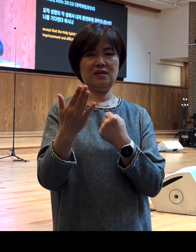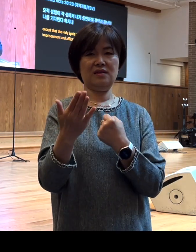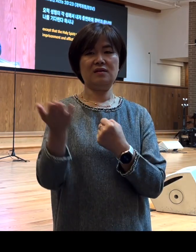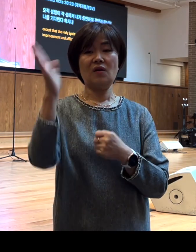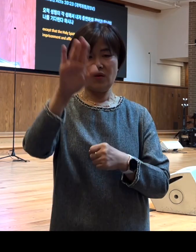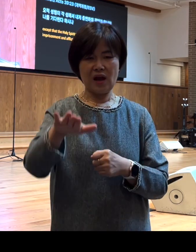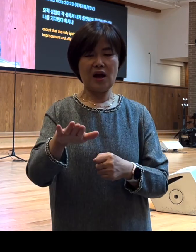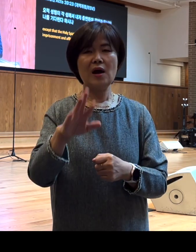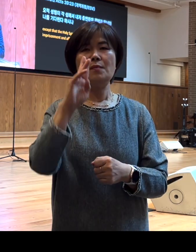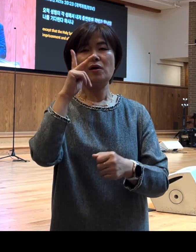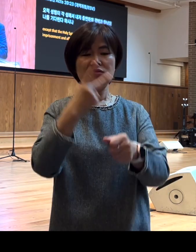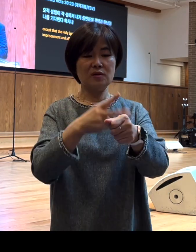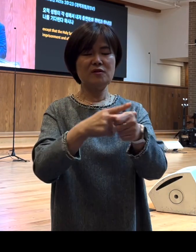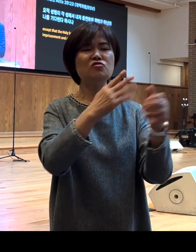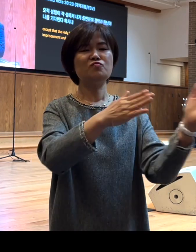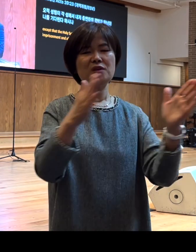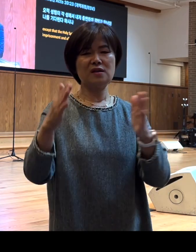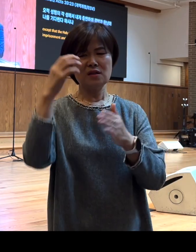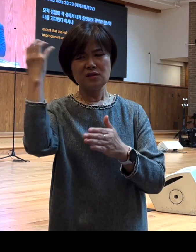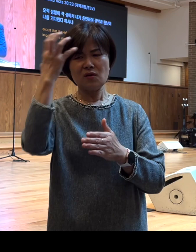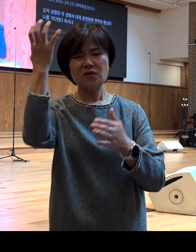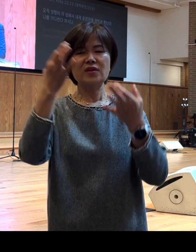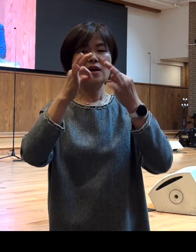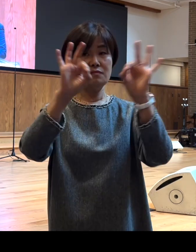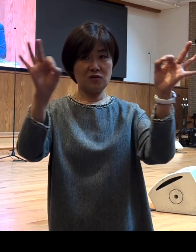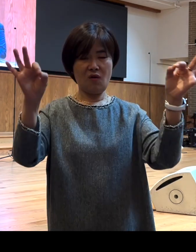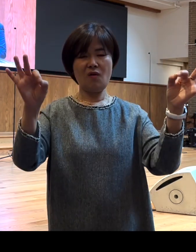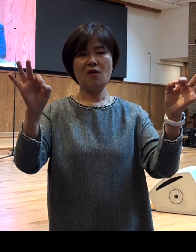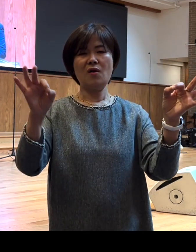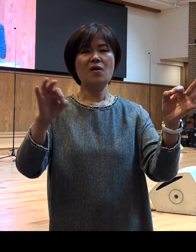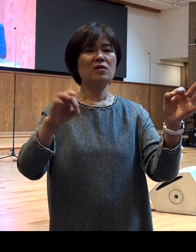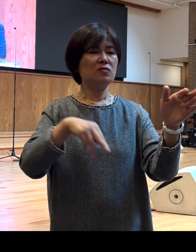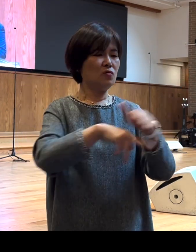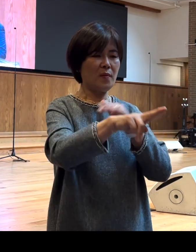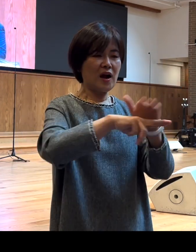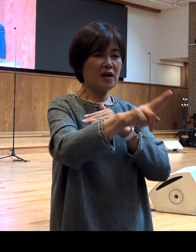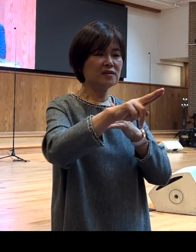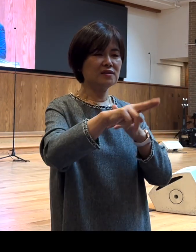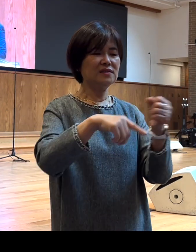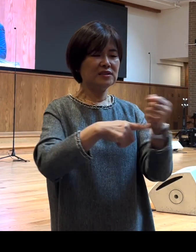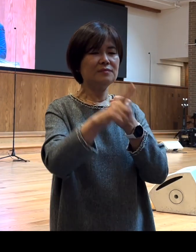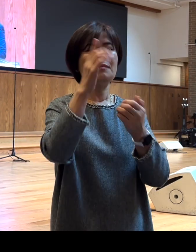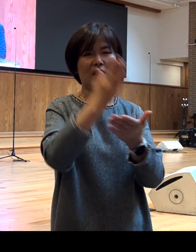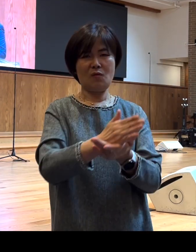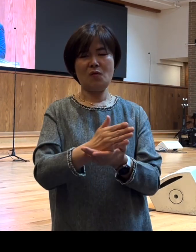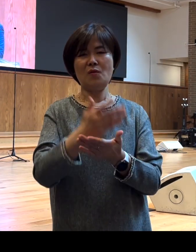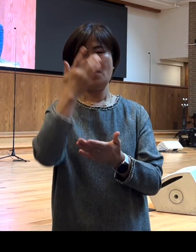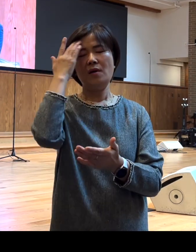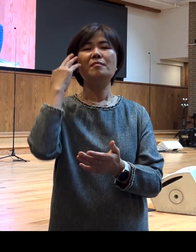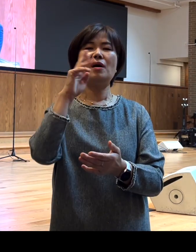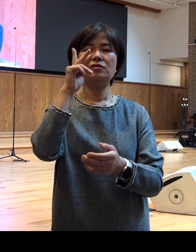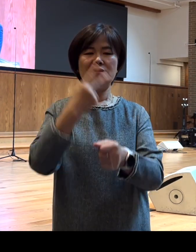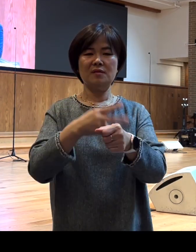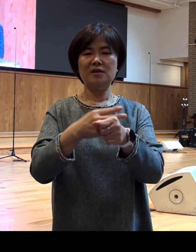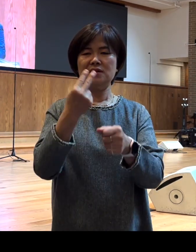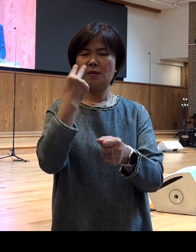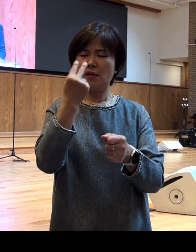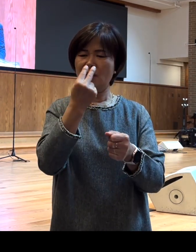준비시키시는 성령의 음성이었지 피하라는 음성이 아니었기 때문에 그럼 바울은 생명을 아끼지 아니하고